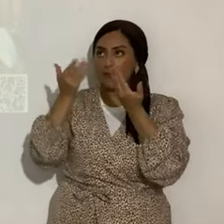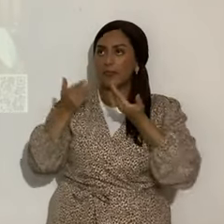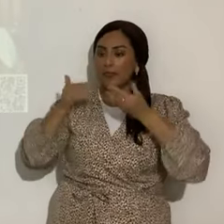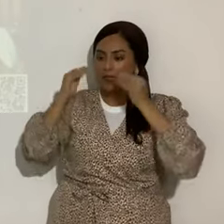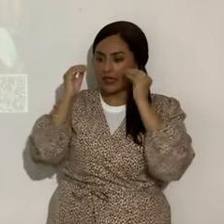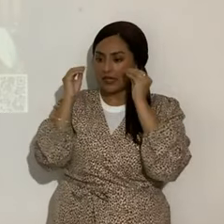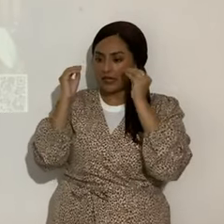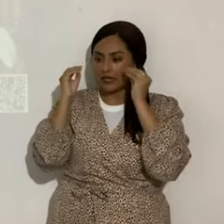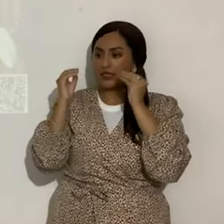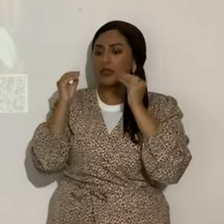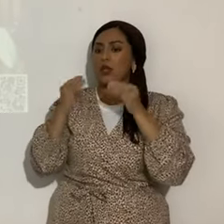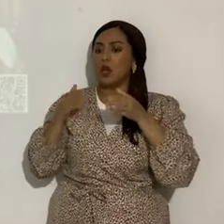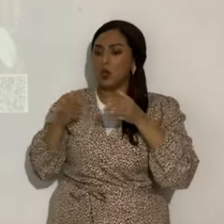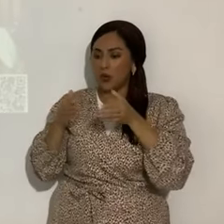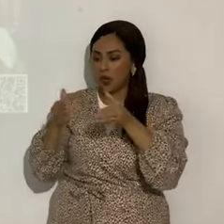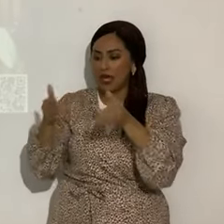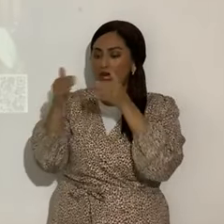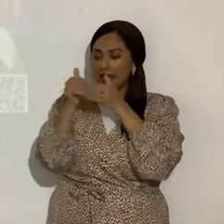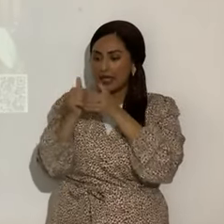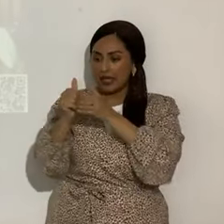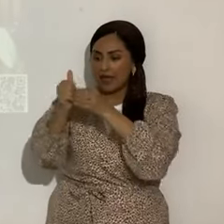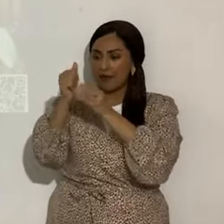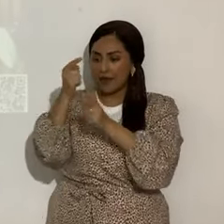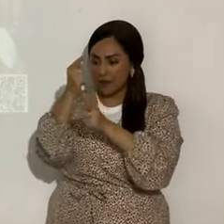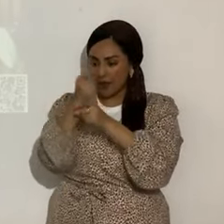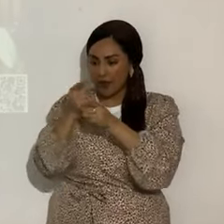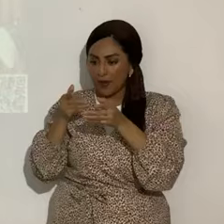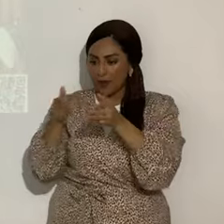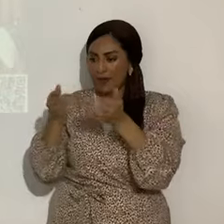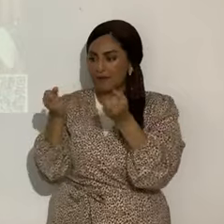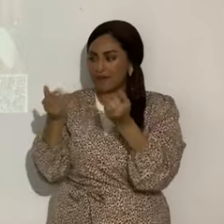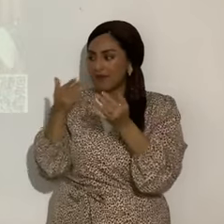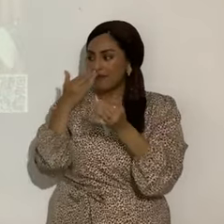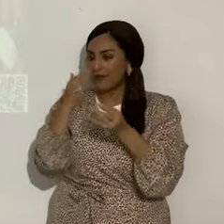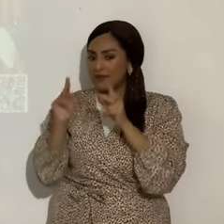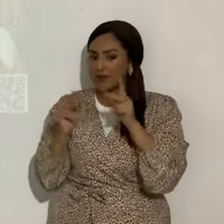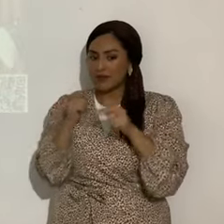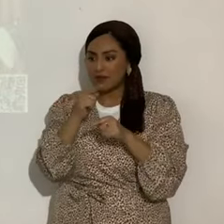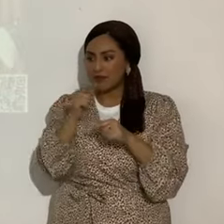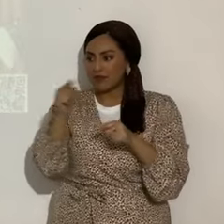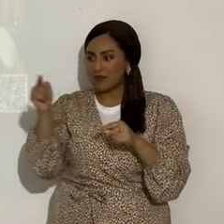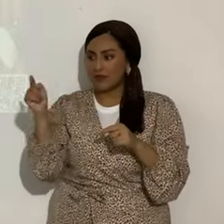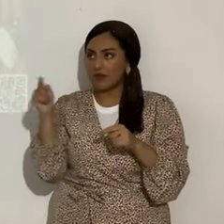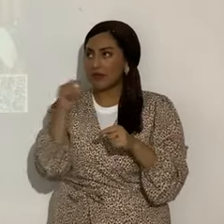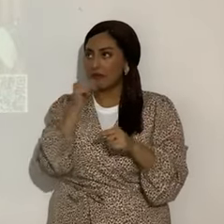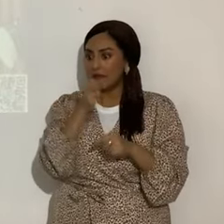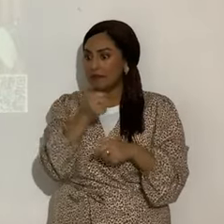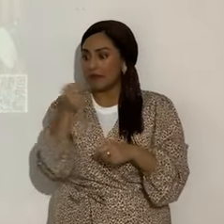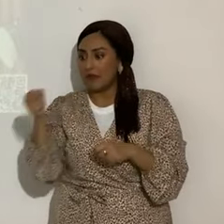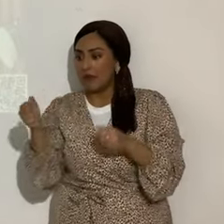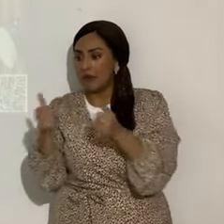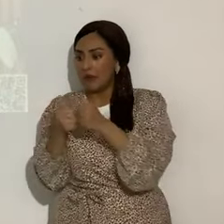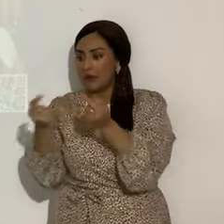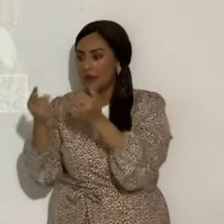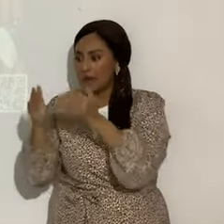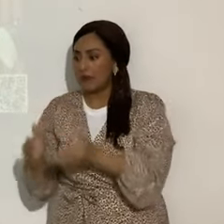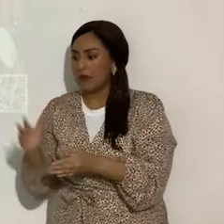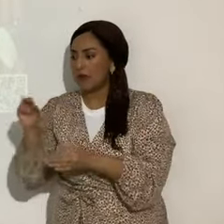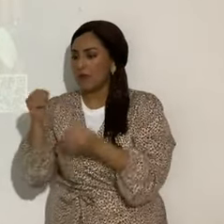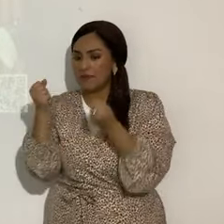Enseñame, oh Yahweh, camino y guíame por senda de rectitud a causa de mis enemigos. No me entregues a la voluntad de mis enemigos, porque se han levantado contra